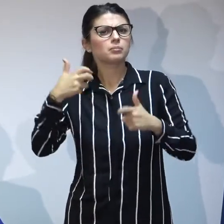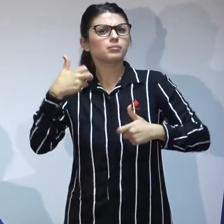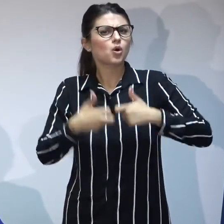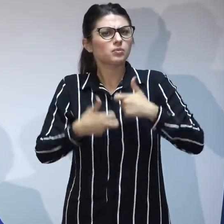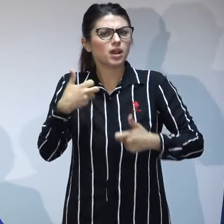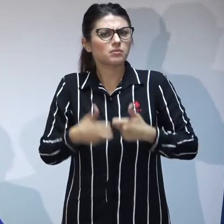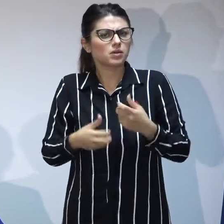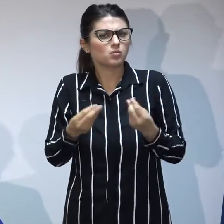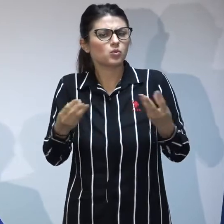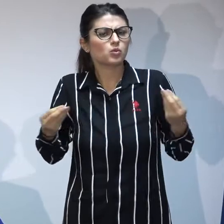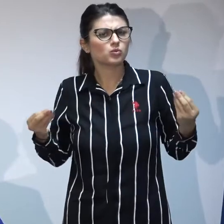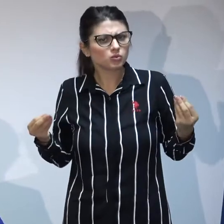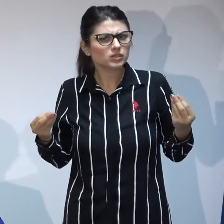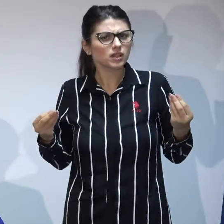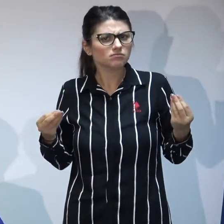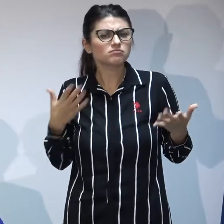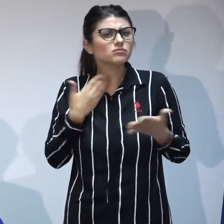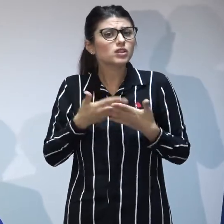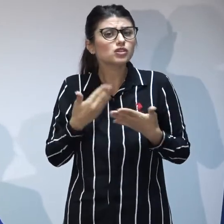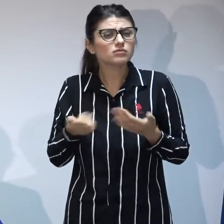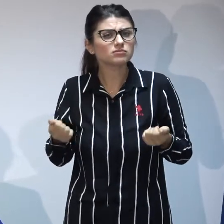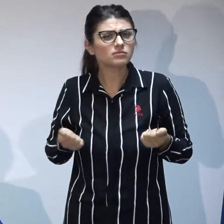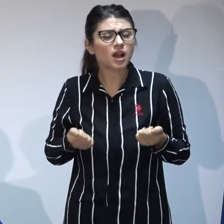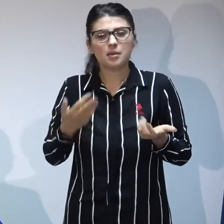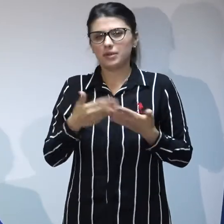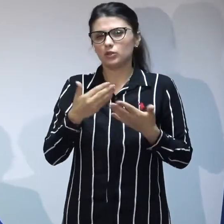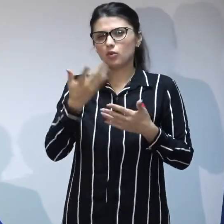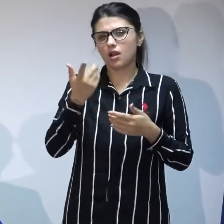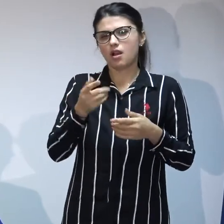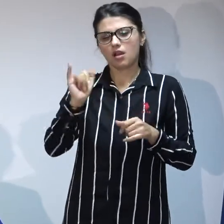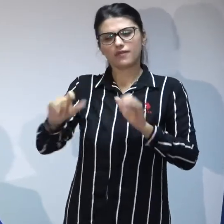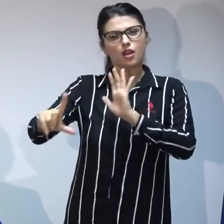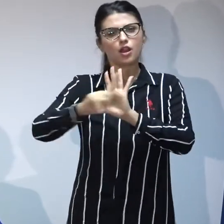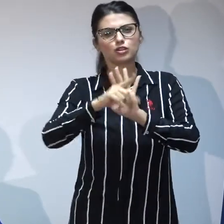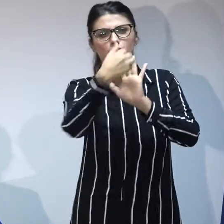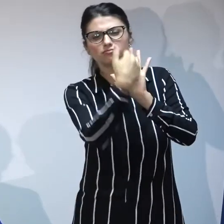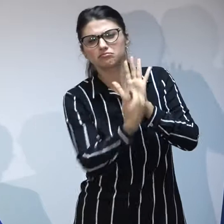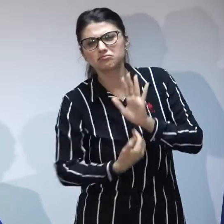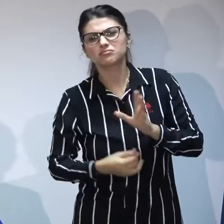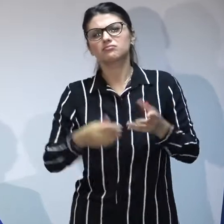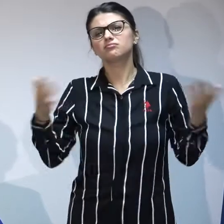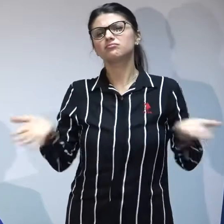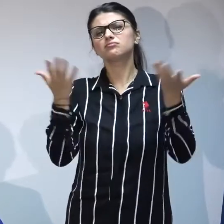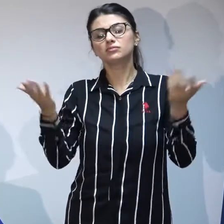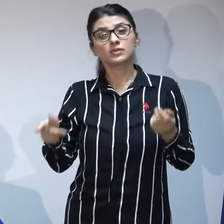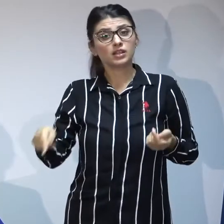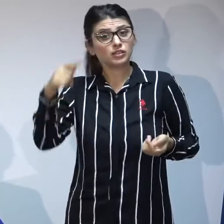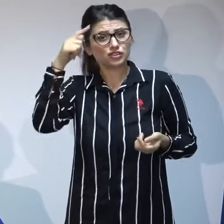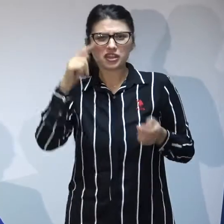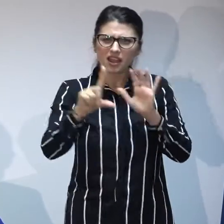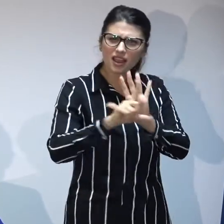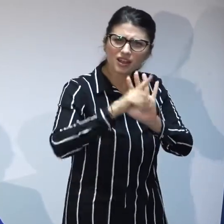Pentru că, dincolo de cadrul legal, de legislație, care să știți că nu